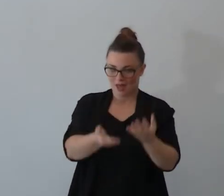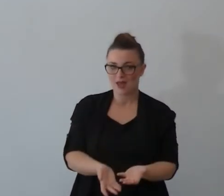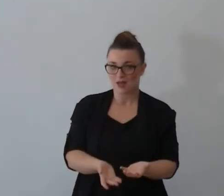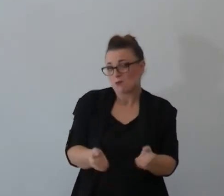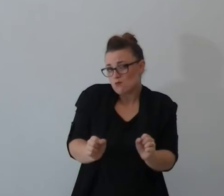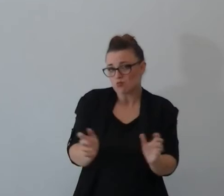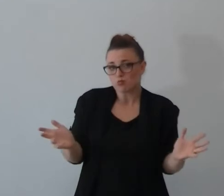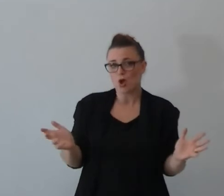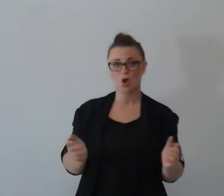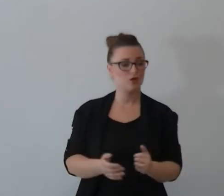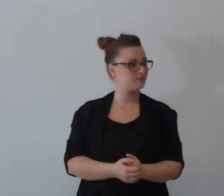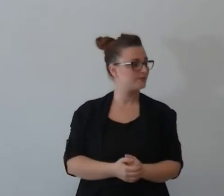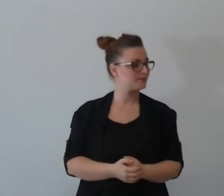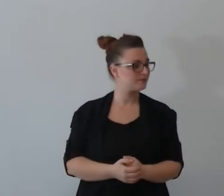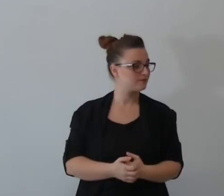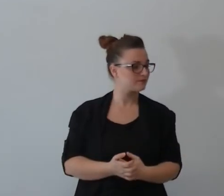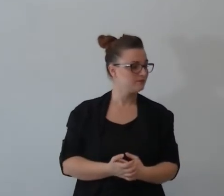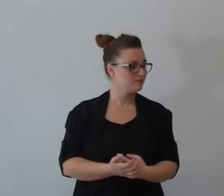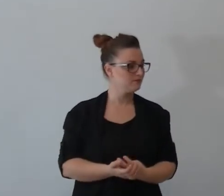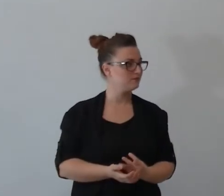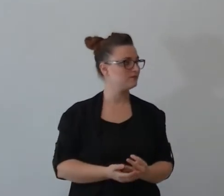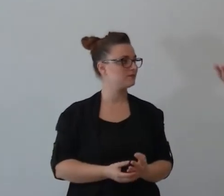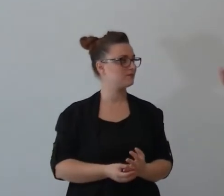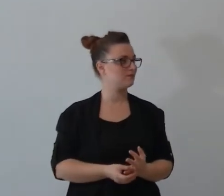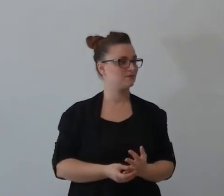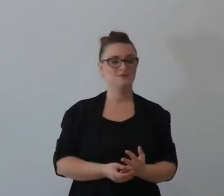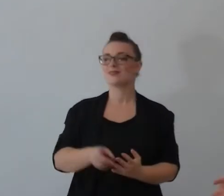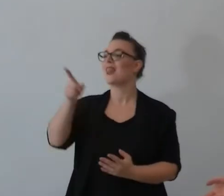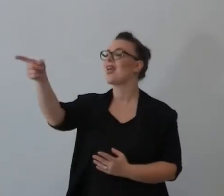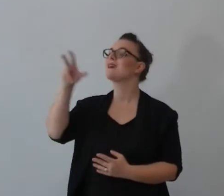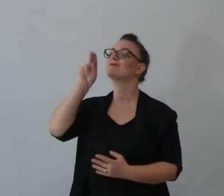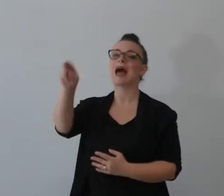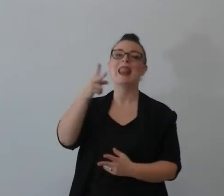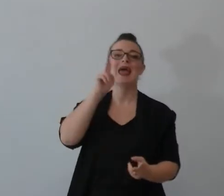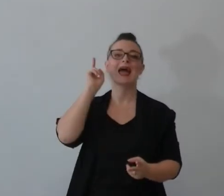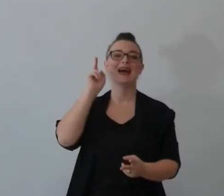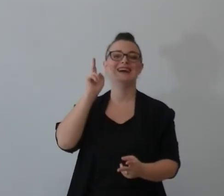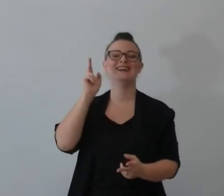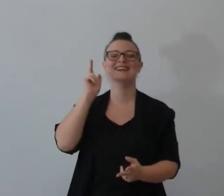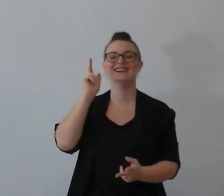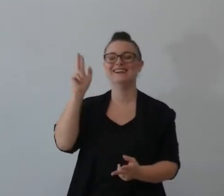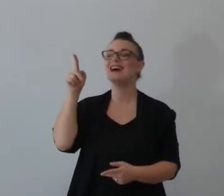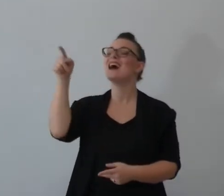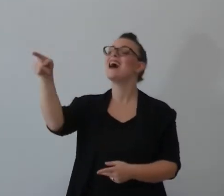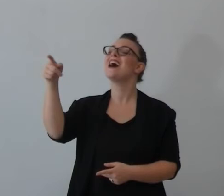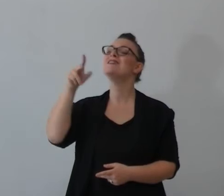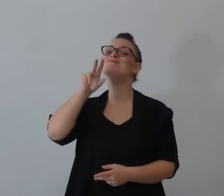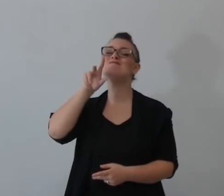io so pensate in inglese ma abbiate pazienza con quella che parla in inglese questa che è in inglese che fa i gesti e dice che sono